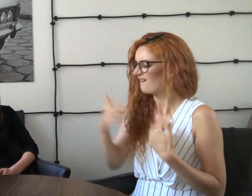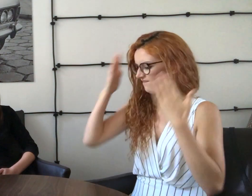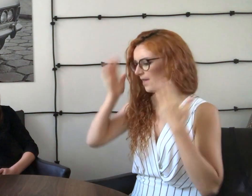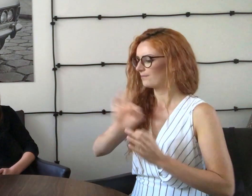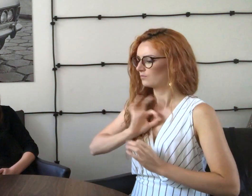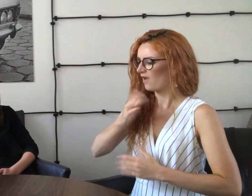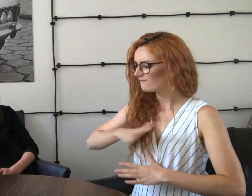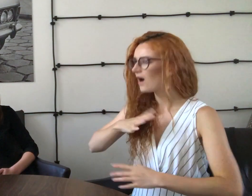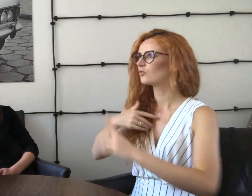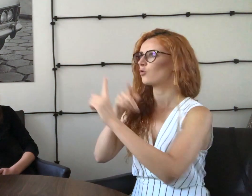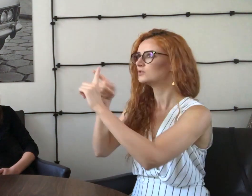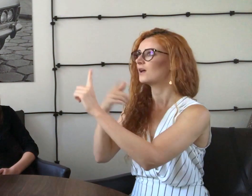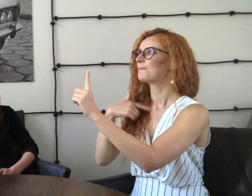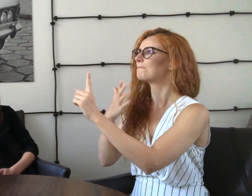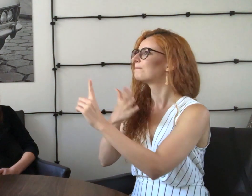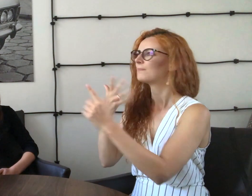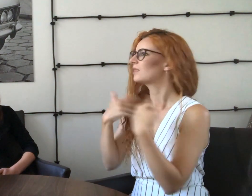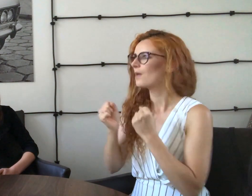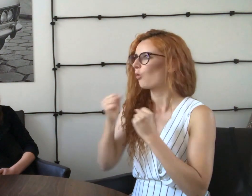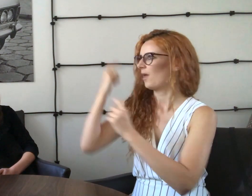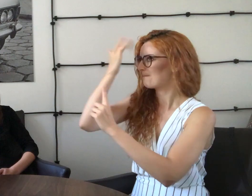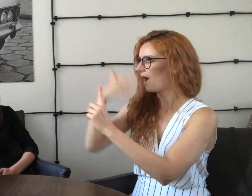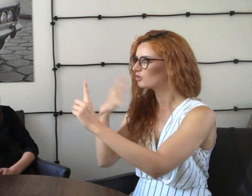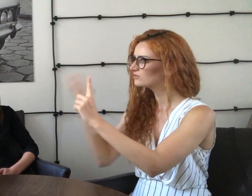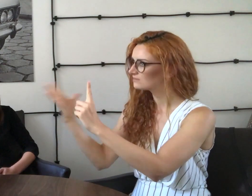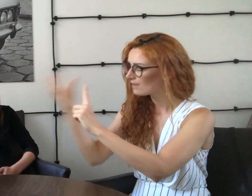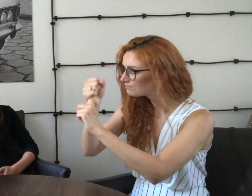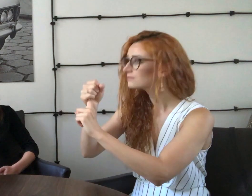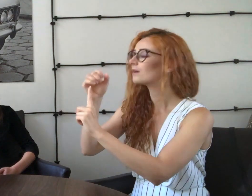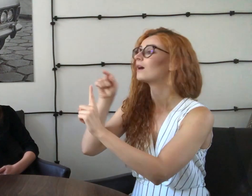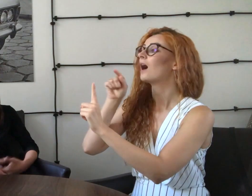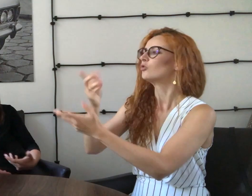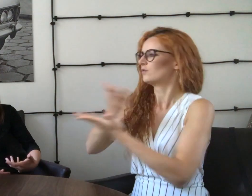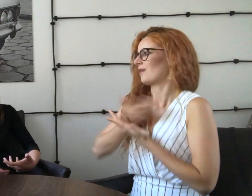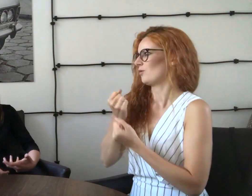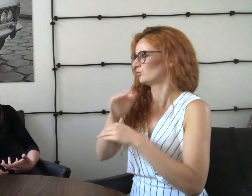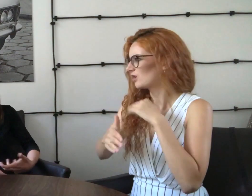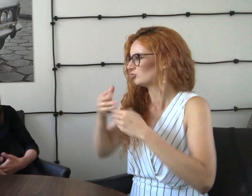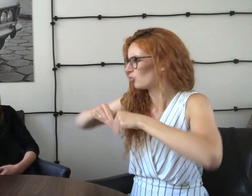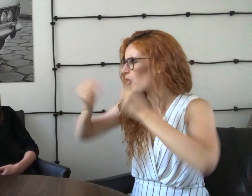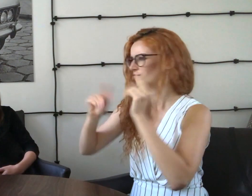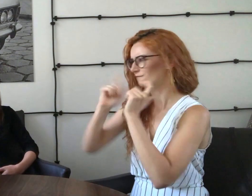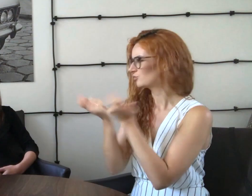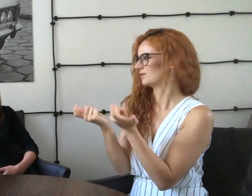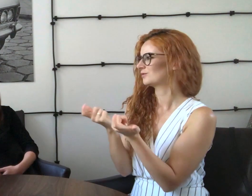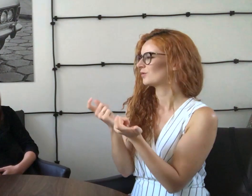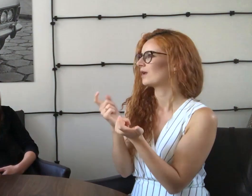Ja wiem, jakie są moje wartości, moje cele. Ja się nie boję brać tych marzeń. To daje mi szczęście,